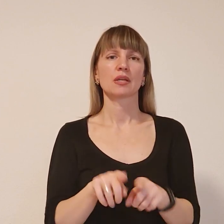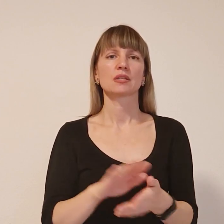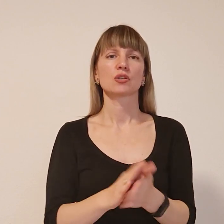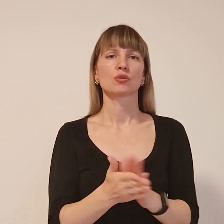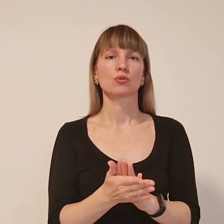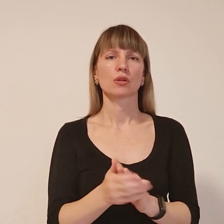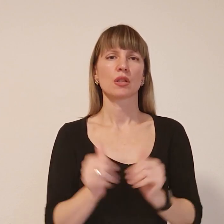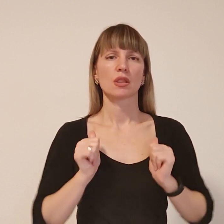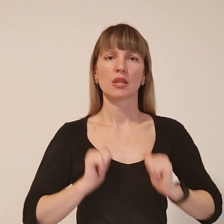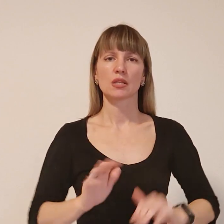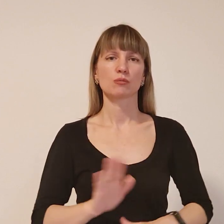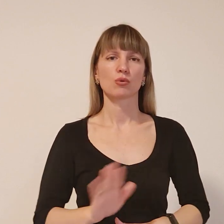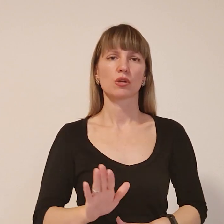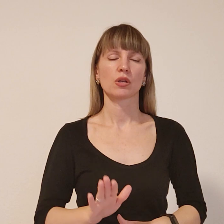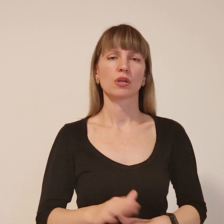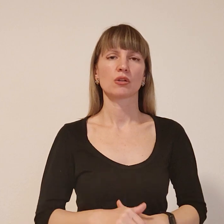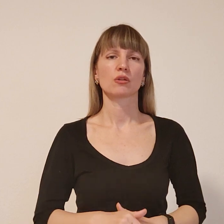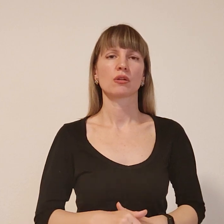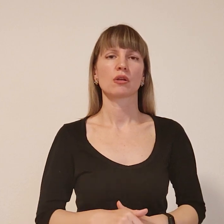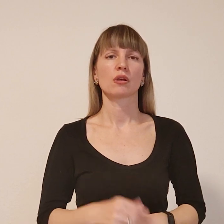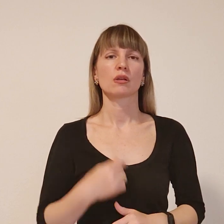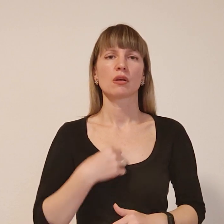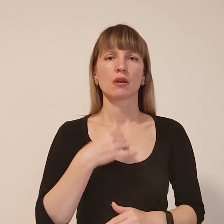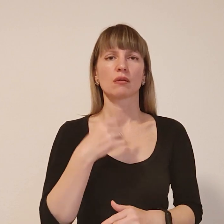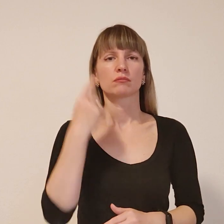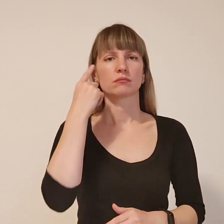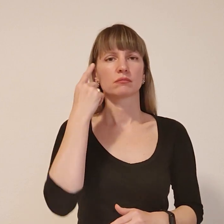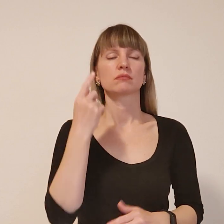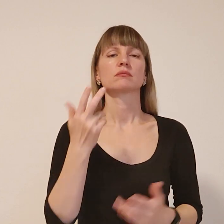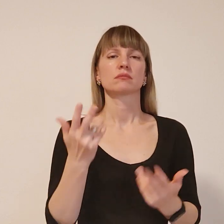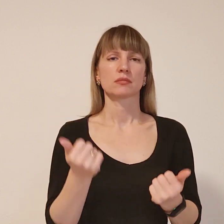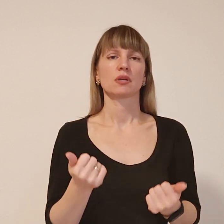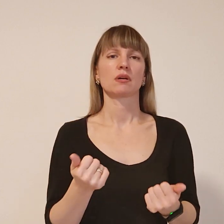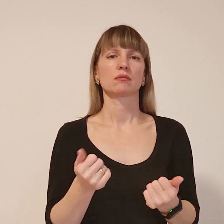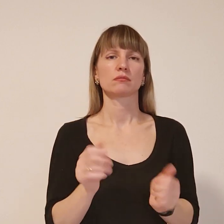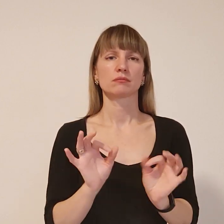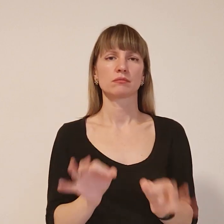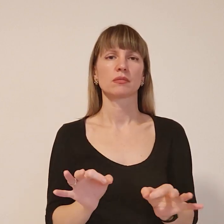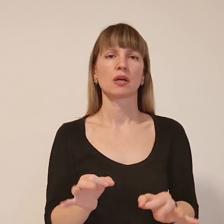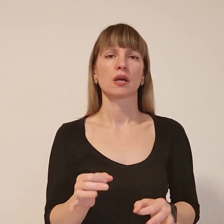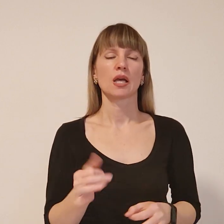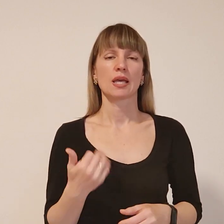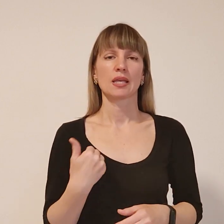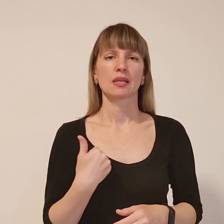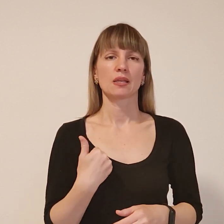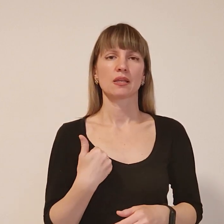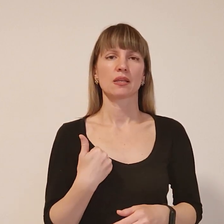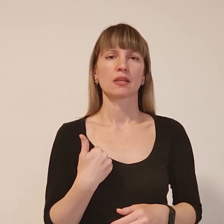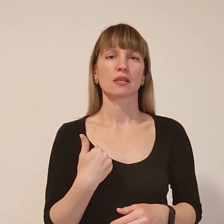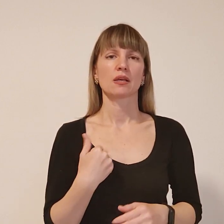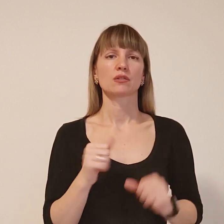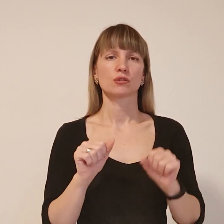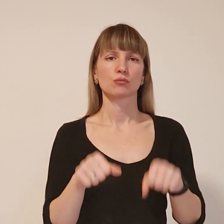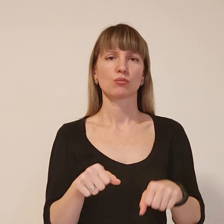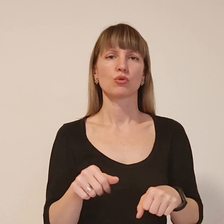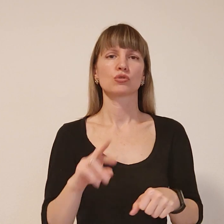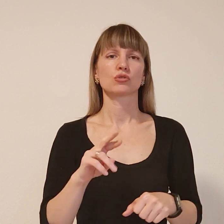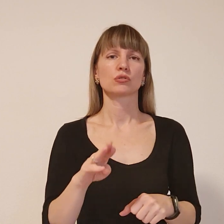неспокійна, ну, звичайно, я навіть не вагалася і сказала, так, звичайно, я як зможу, так підтримую нашу